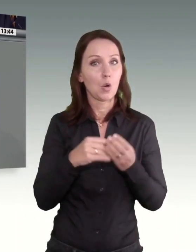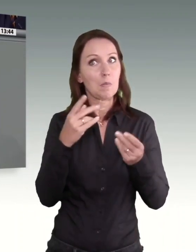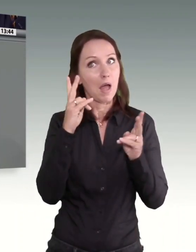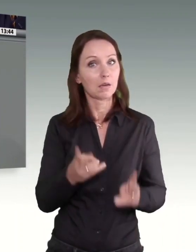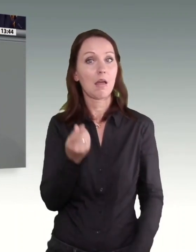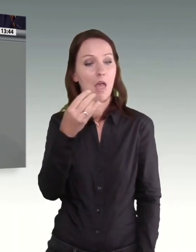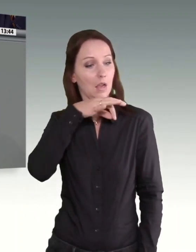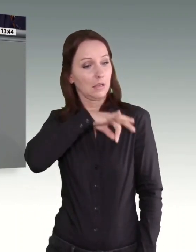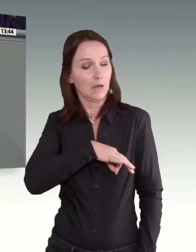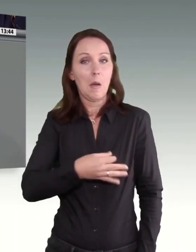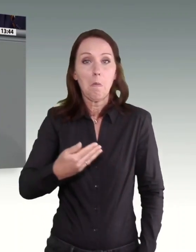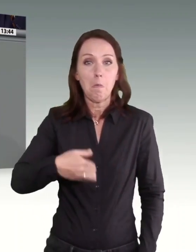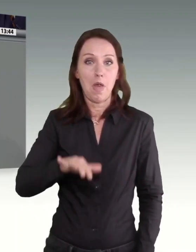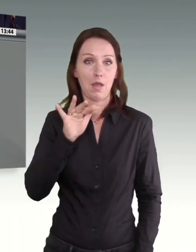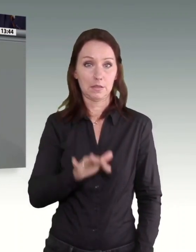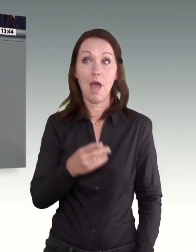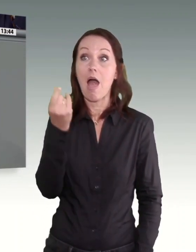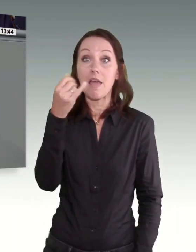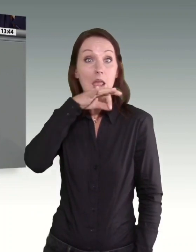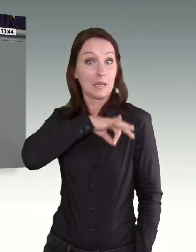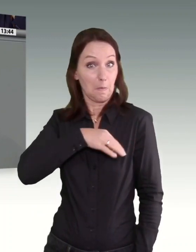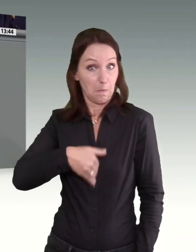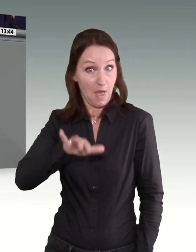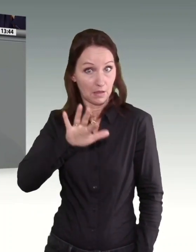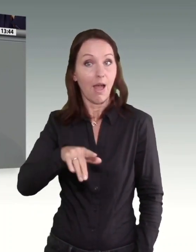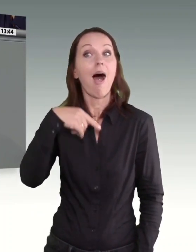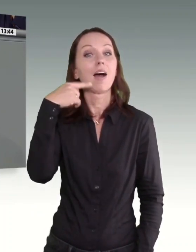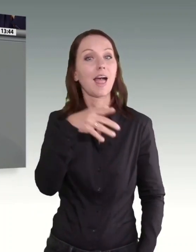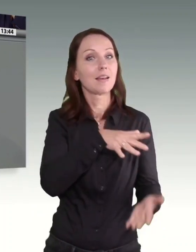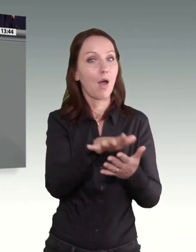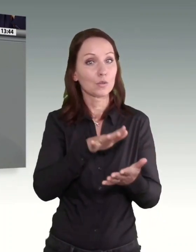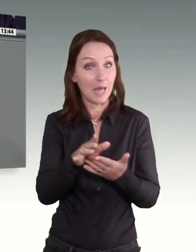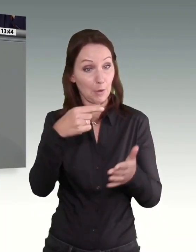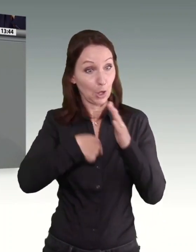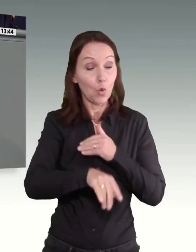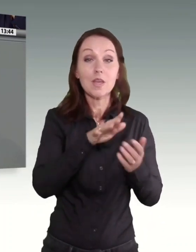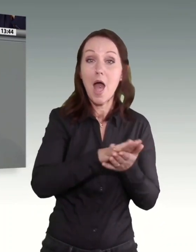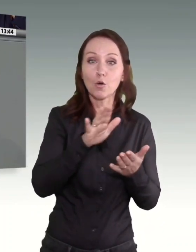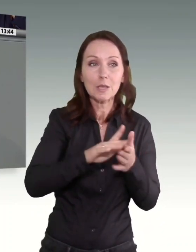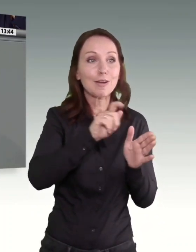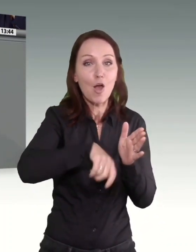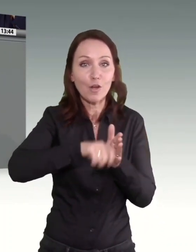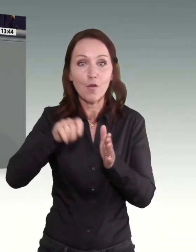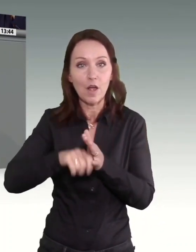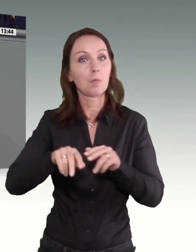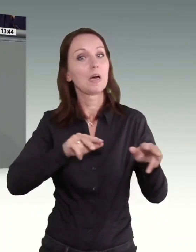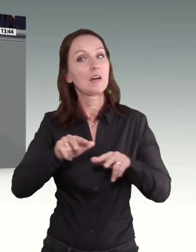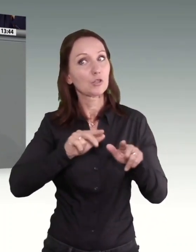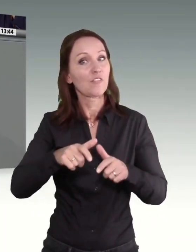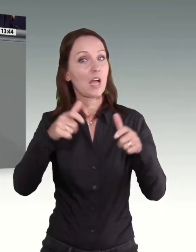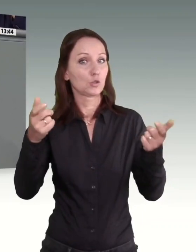werden das Geld auch wieder ausgeben und dadurch wirtschaftliches Wachstum bewirken. Unsere Wirtschaftsweisen jedenfalls meinen, dass zurzeit